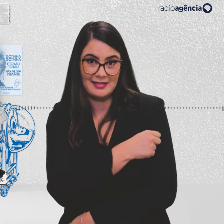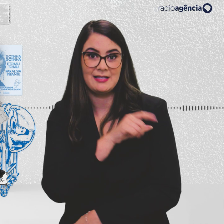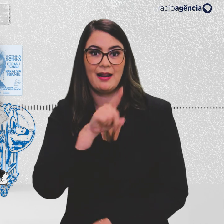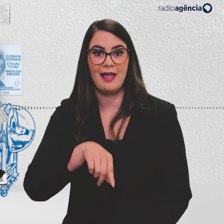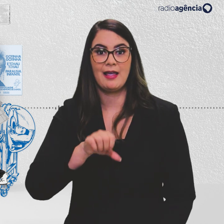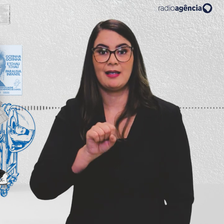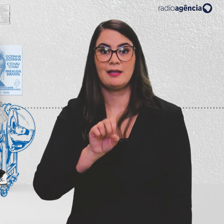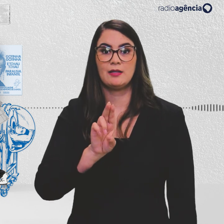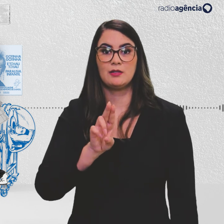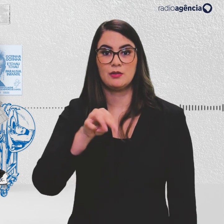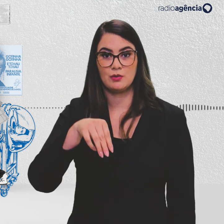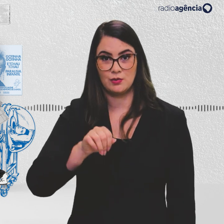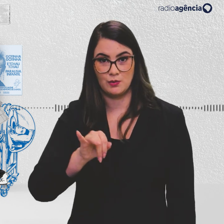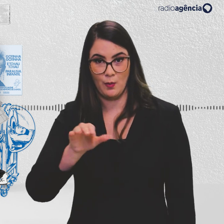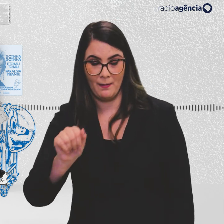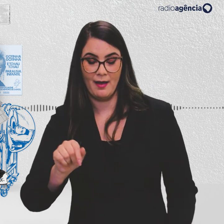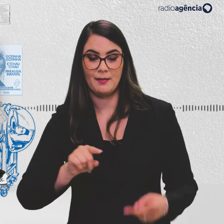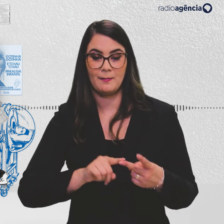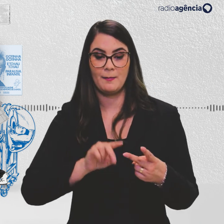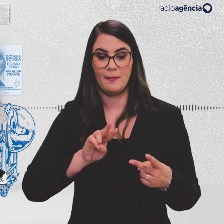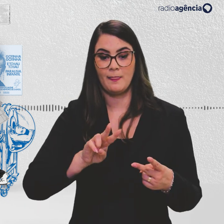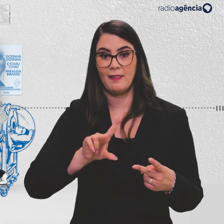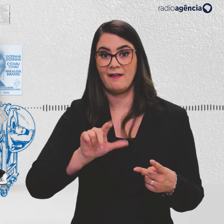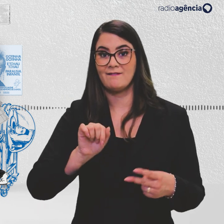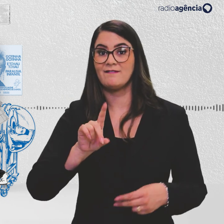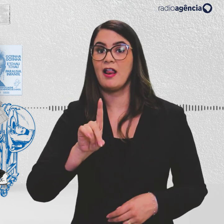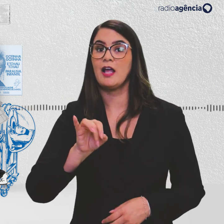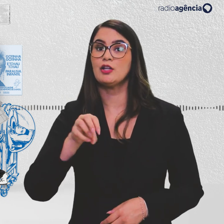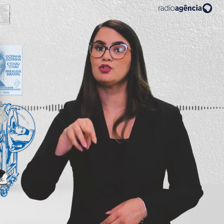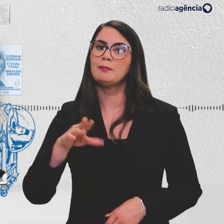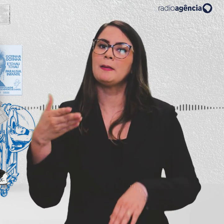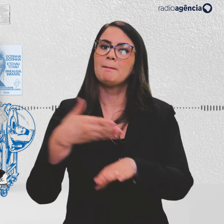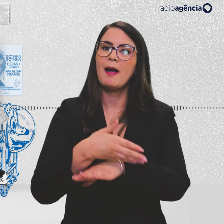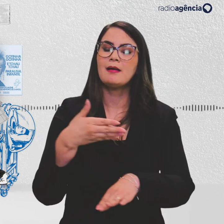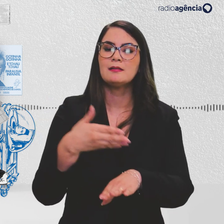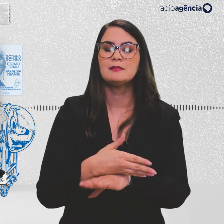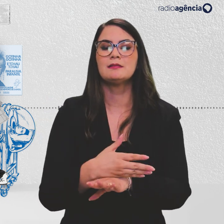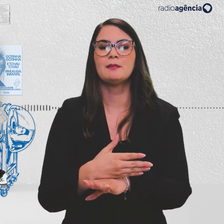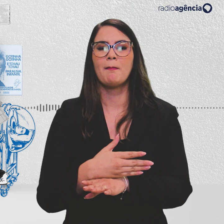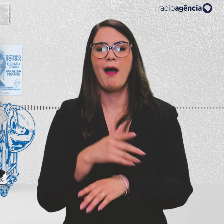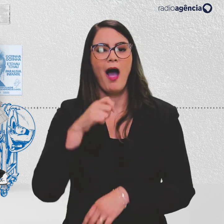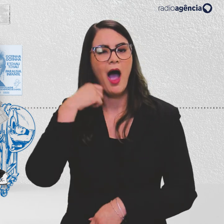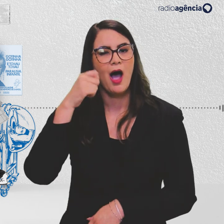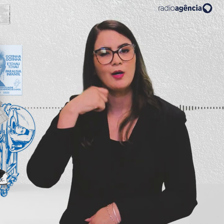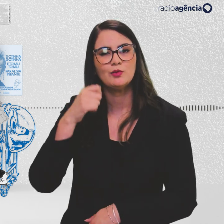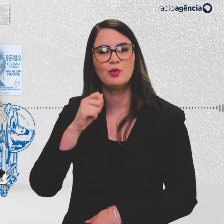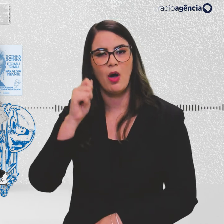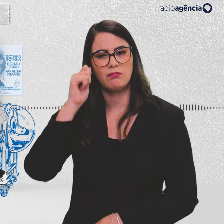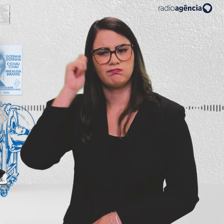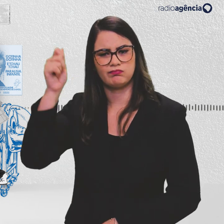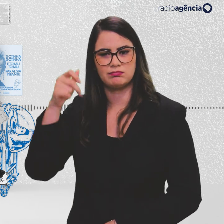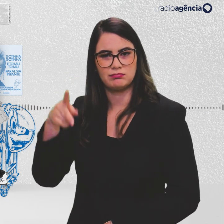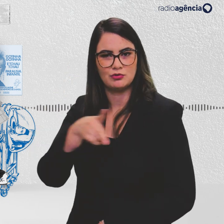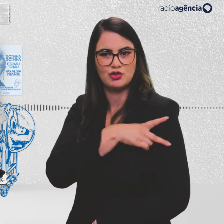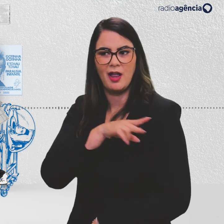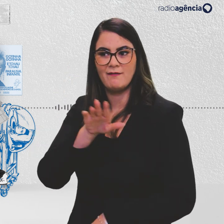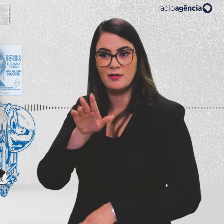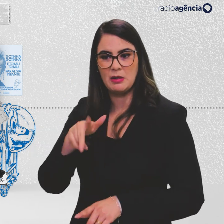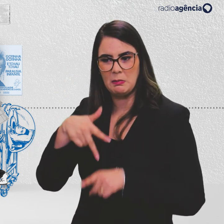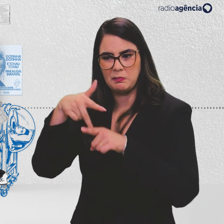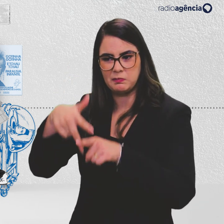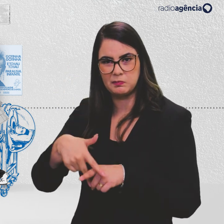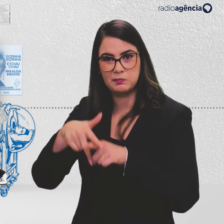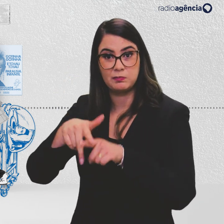Somaya Vilela. Vladimir Platonov faz uma participação especial, atuando como a autoridade que chama a